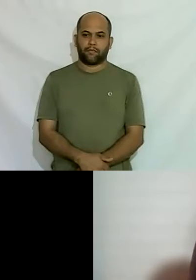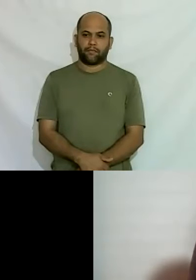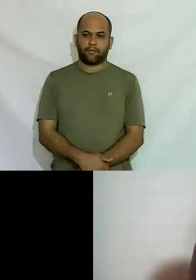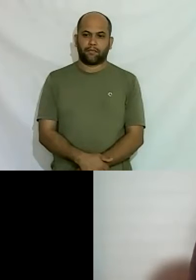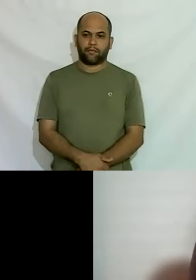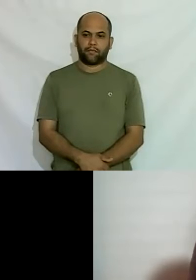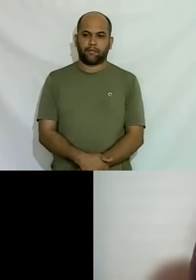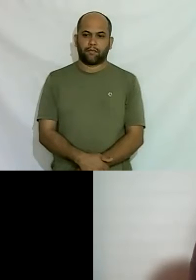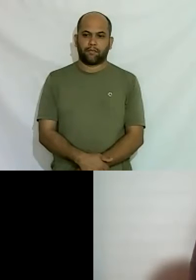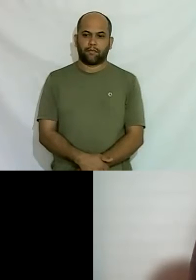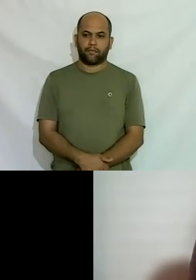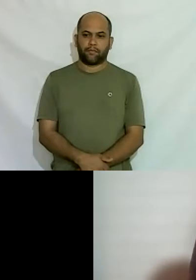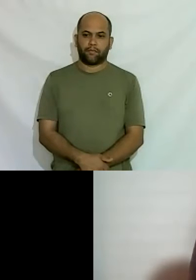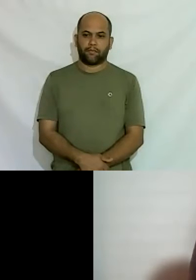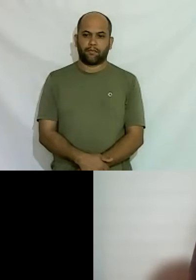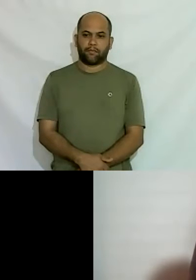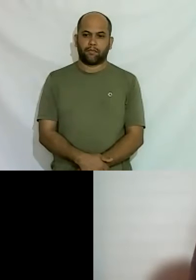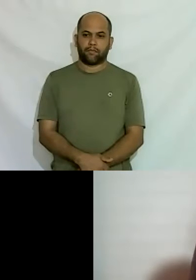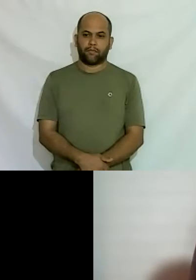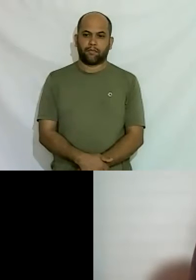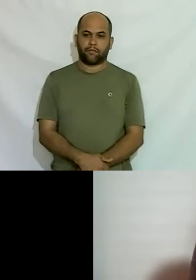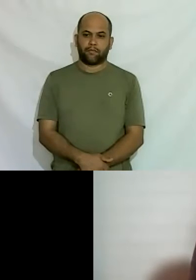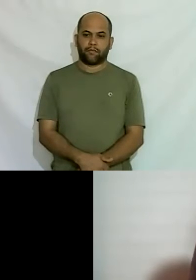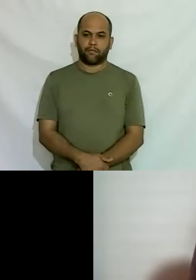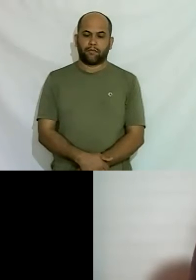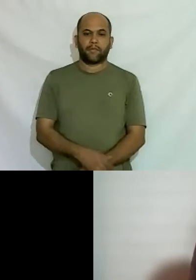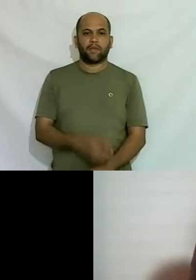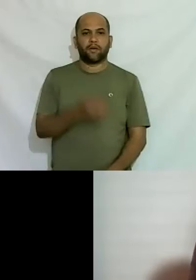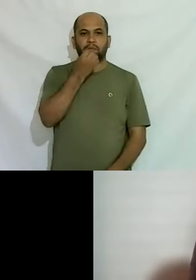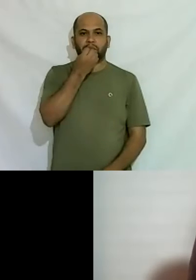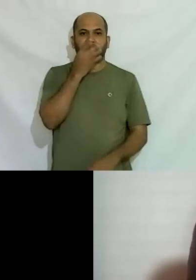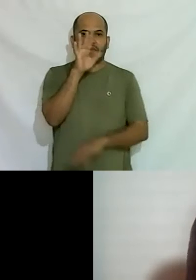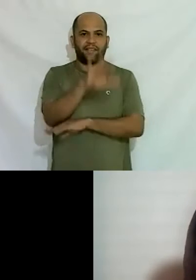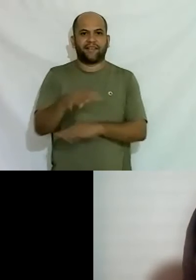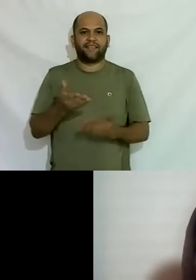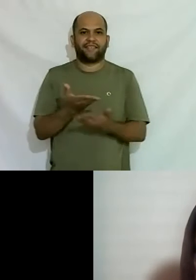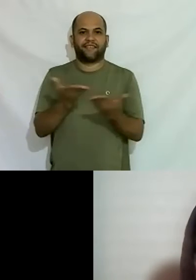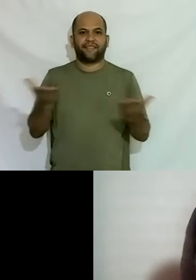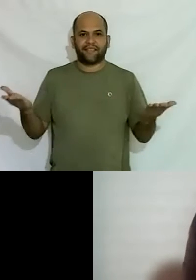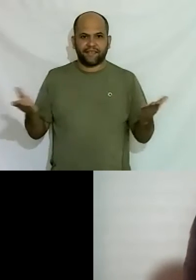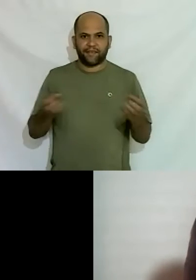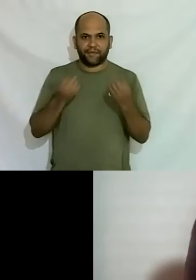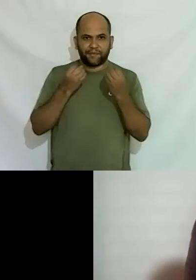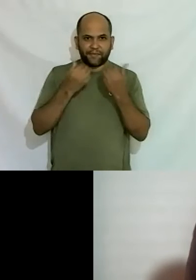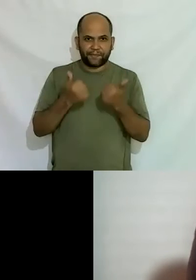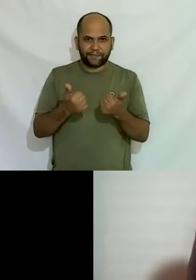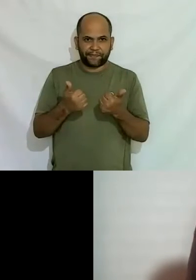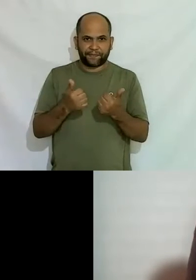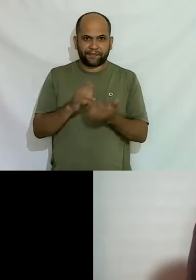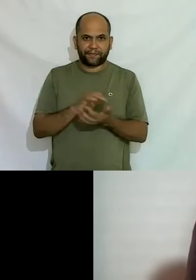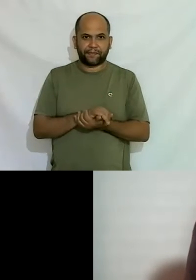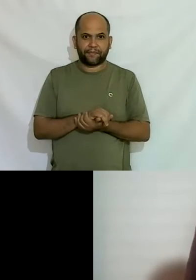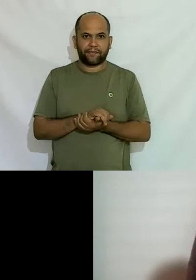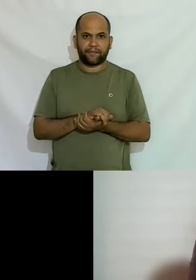participantes boa tarde gente boa tarde tudo bem com vocês vão